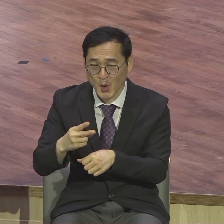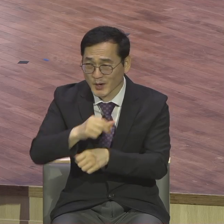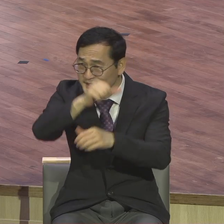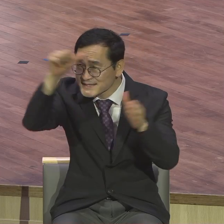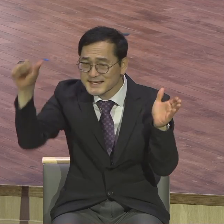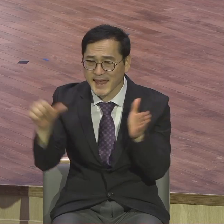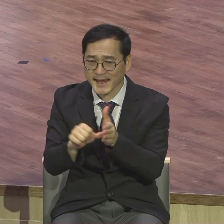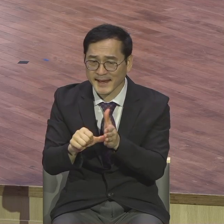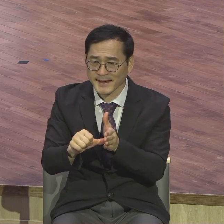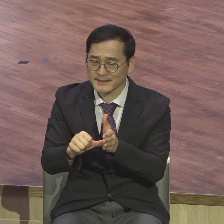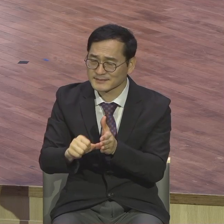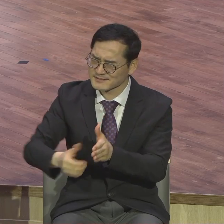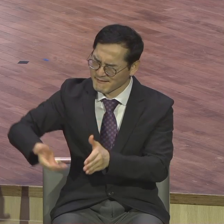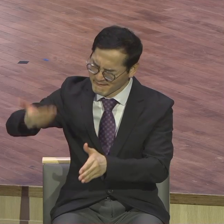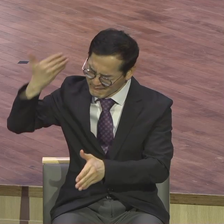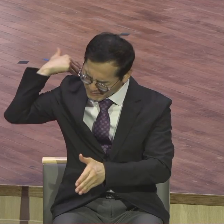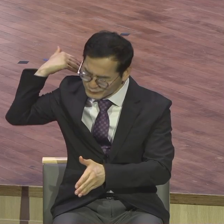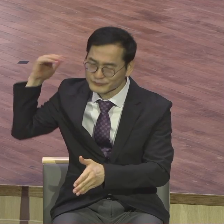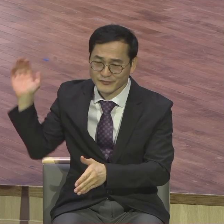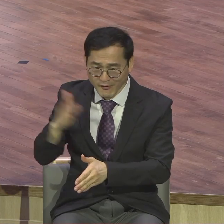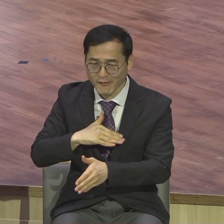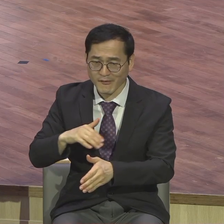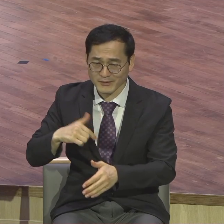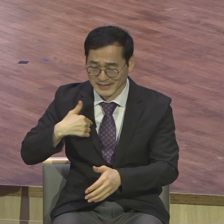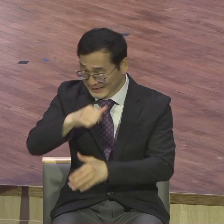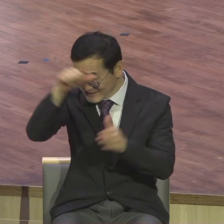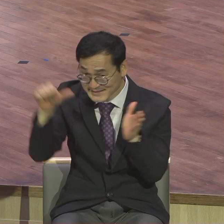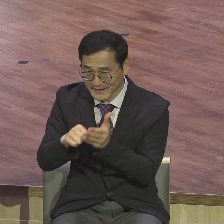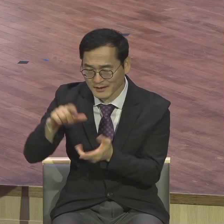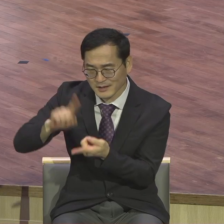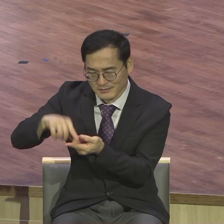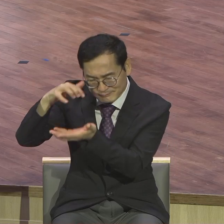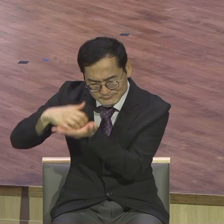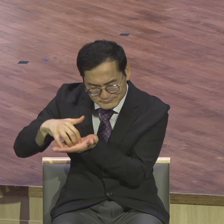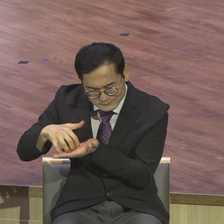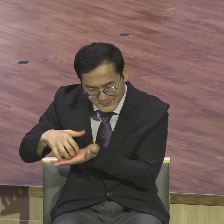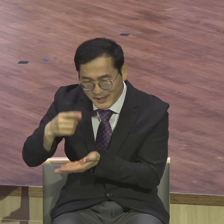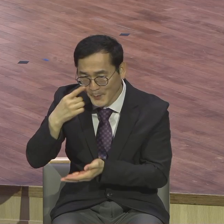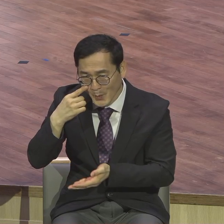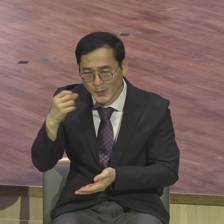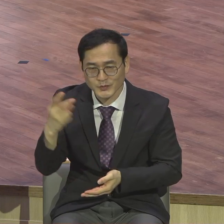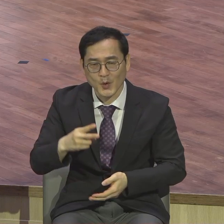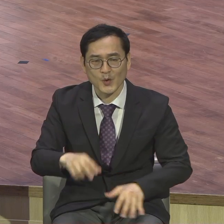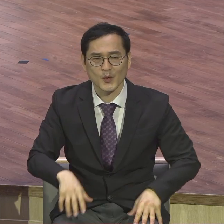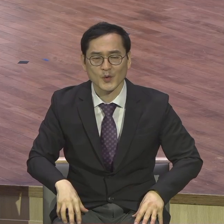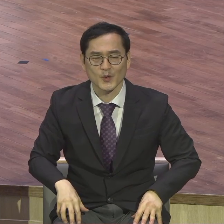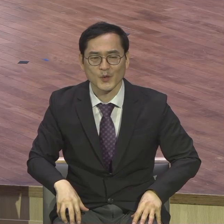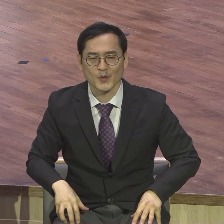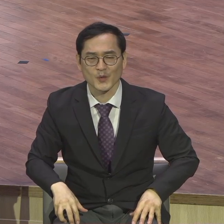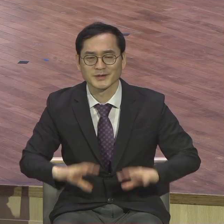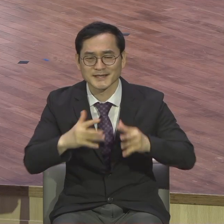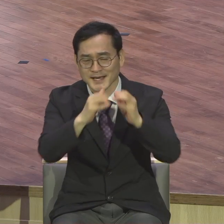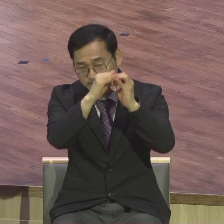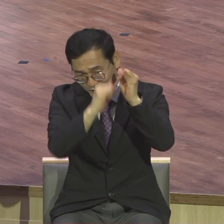인류의 결산도 있습니다. 그런데 무엇보다 중요한 것은 뭐냐 우리의 삶의